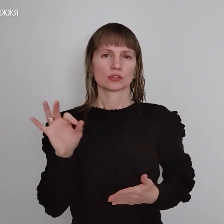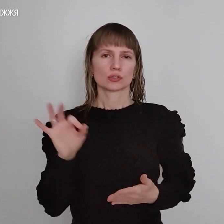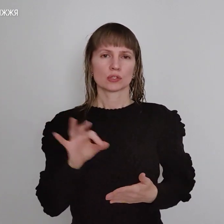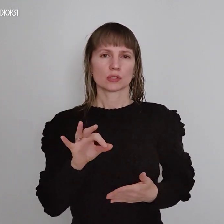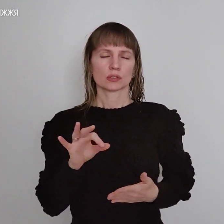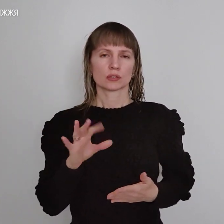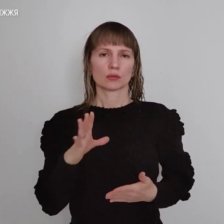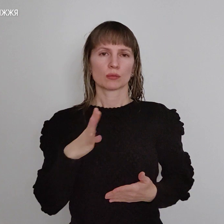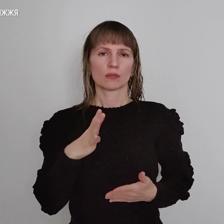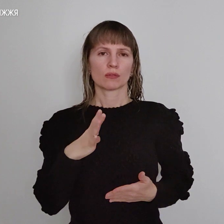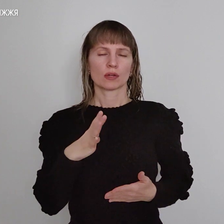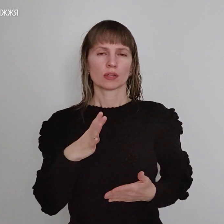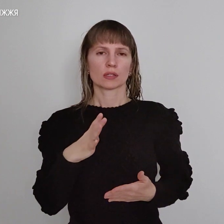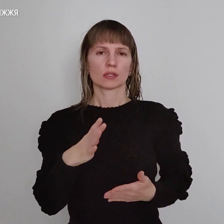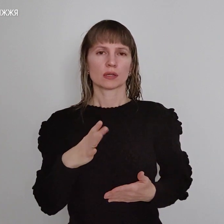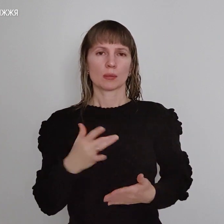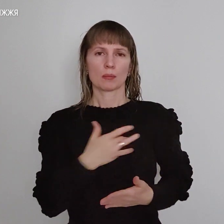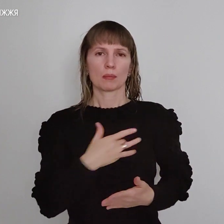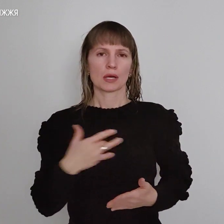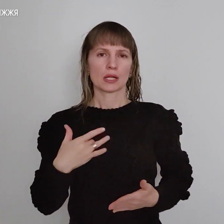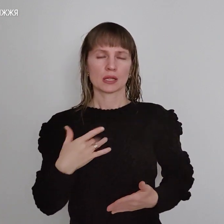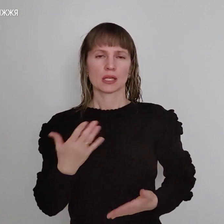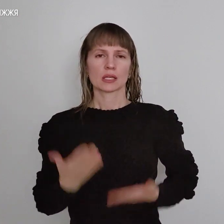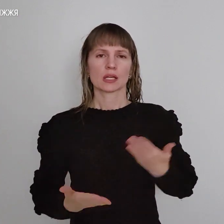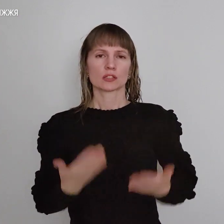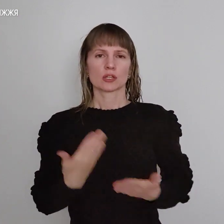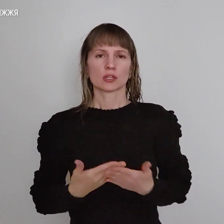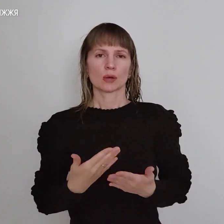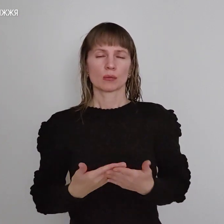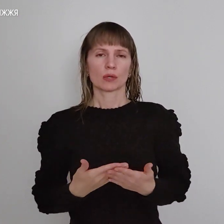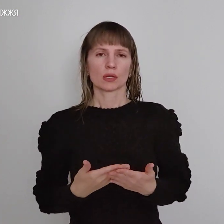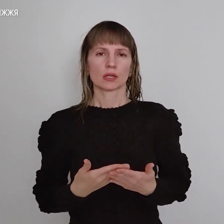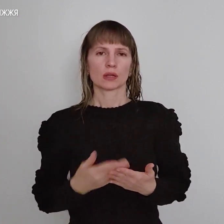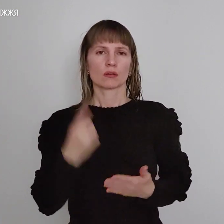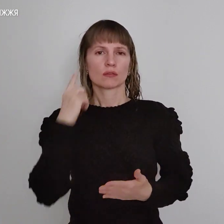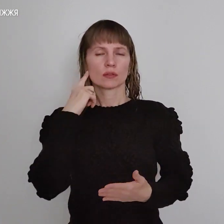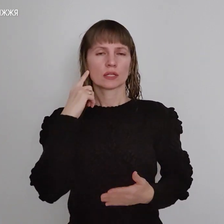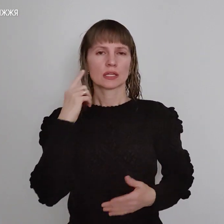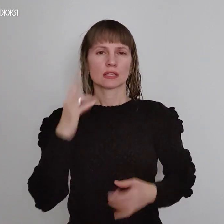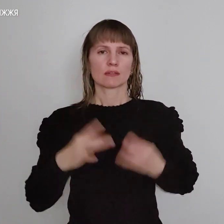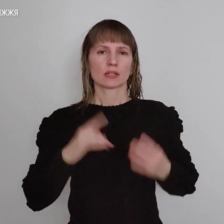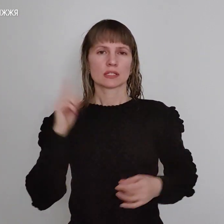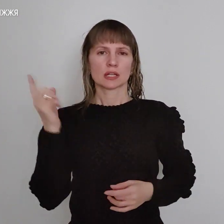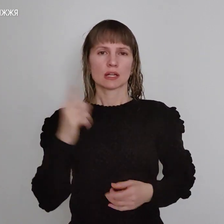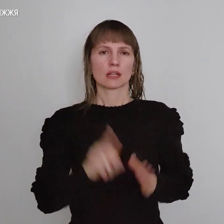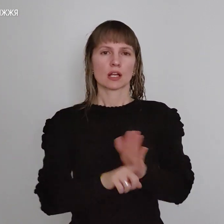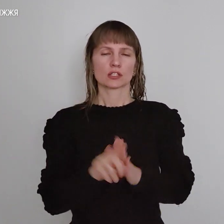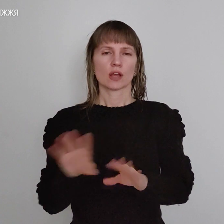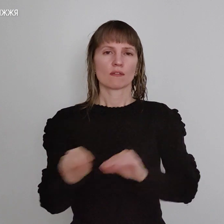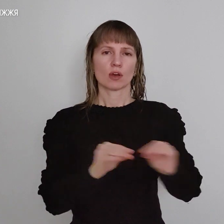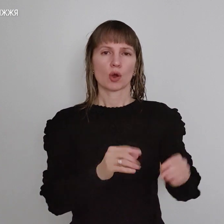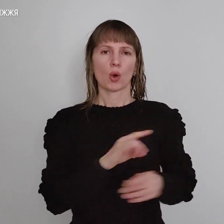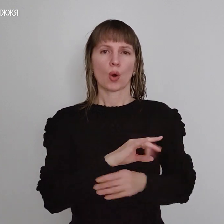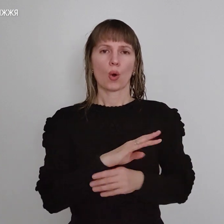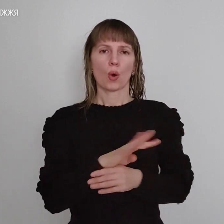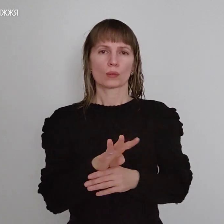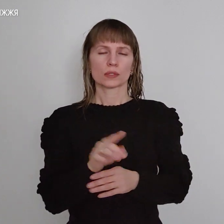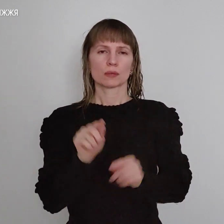дуб. Якщо, наприклад, під час церкву ви виправчали евакуацію, і обслідування заставу від'їздить, у